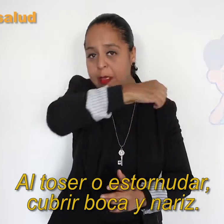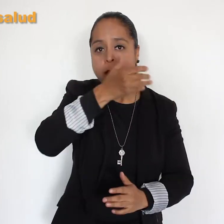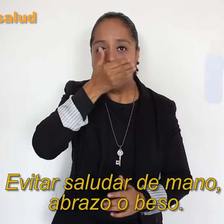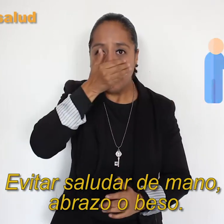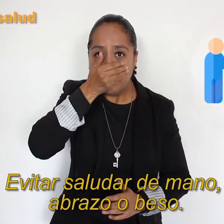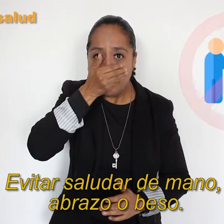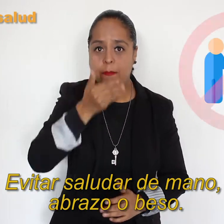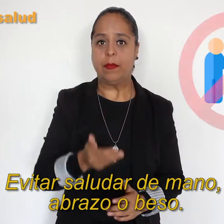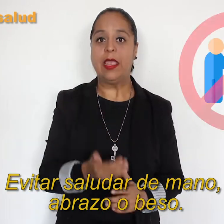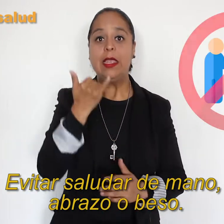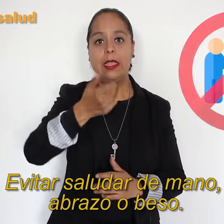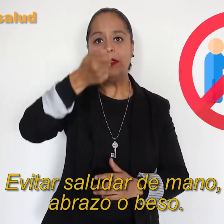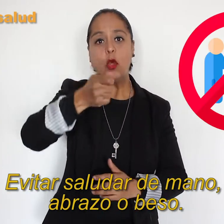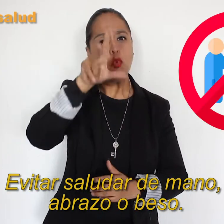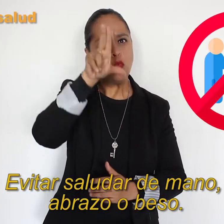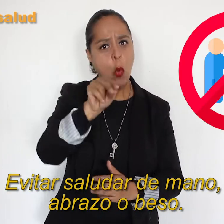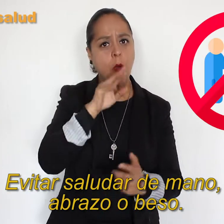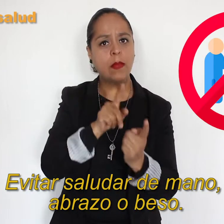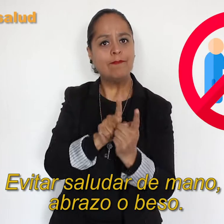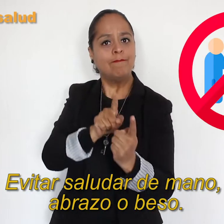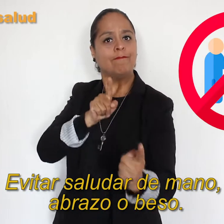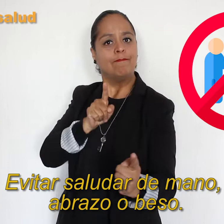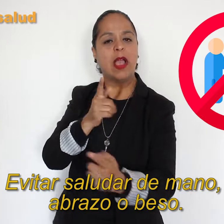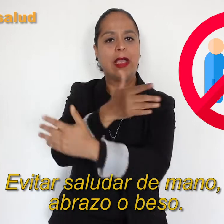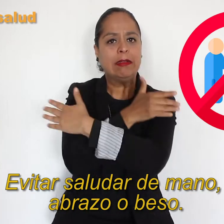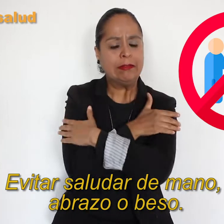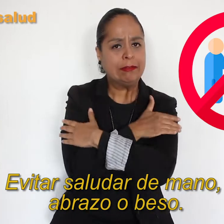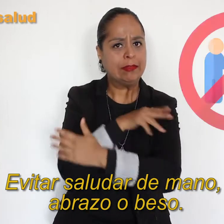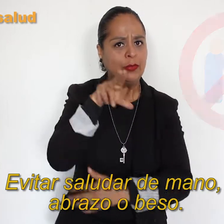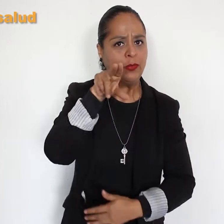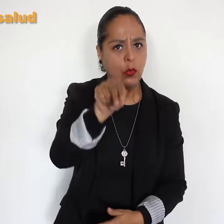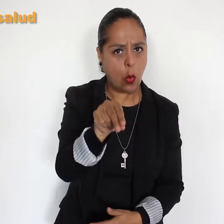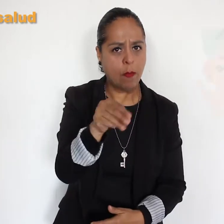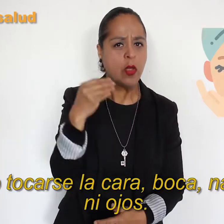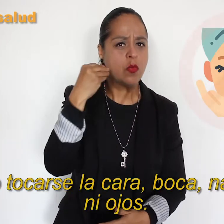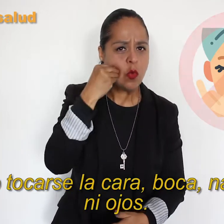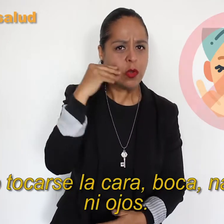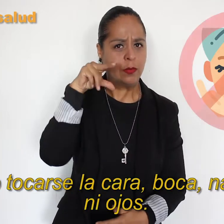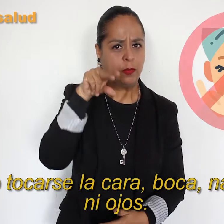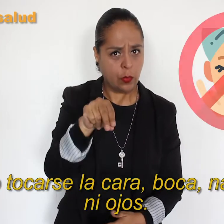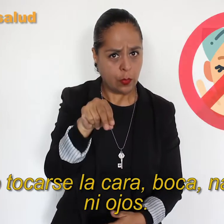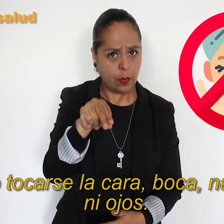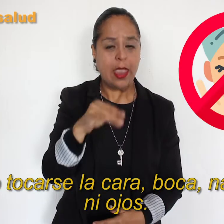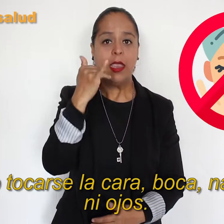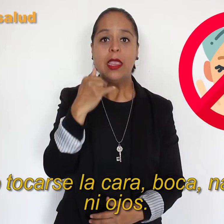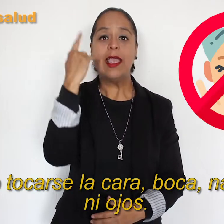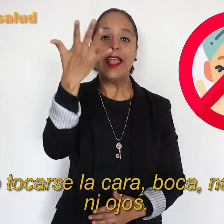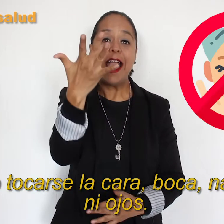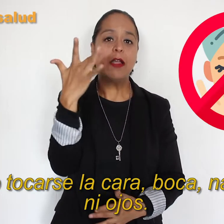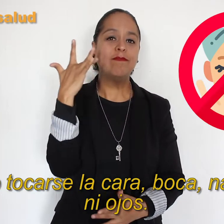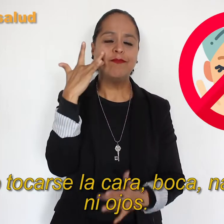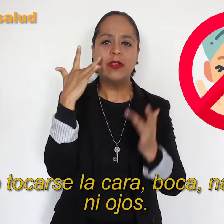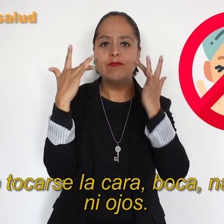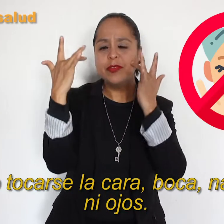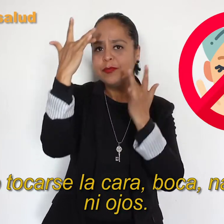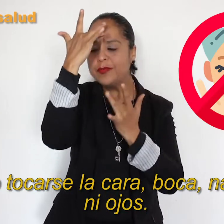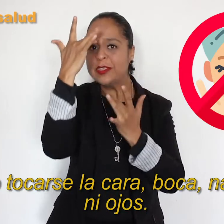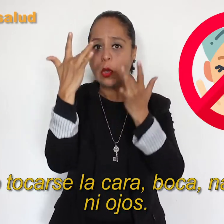Evitar saludar de mano, abrazo o beso. No tocarse la cara, boca, nariz ni ojos.